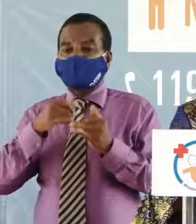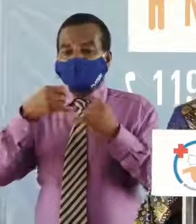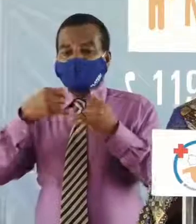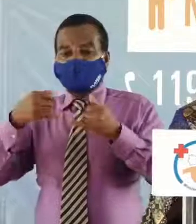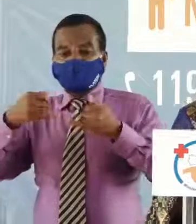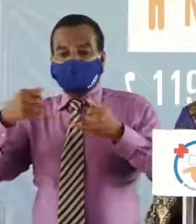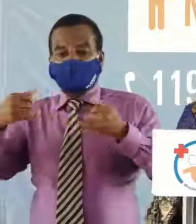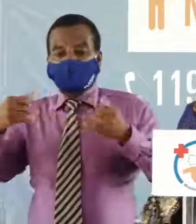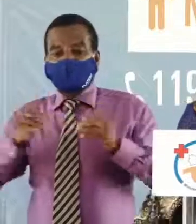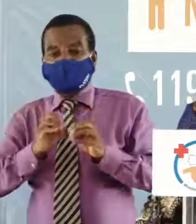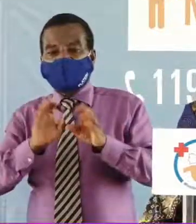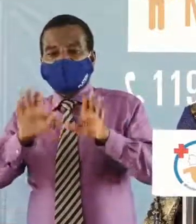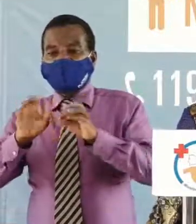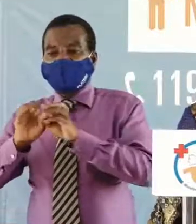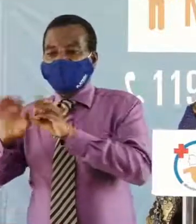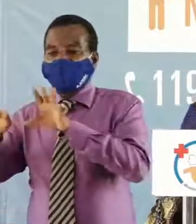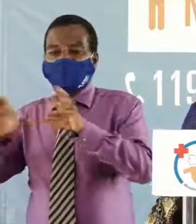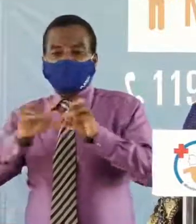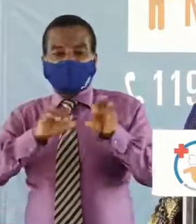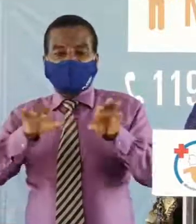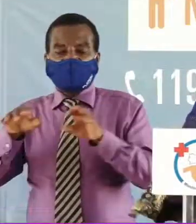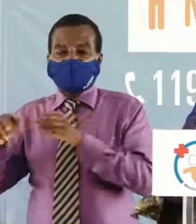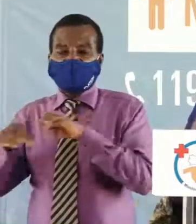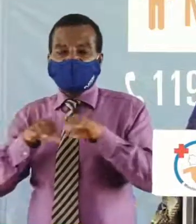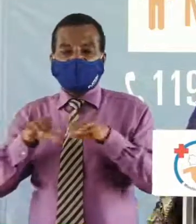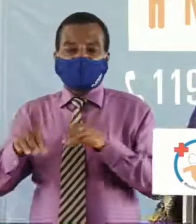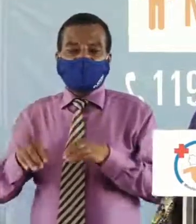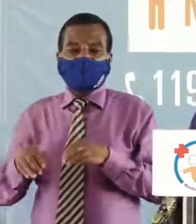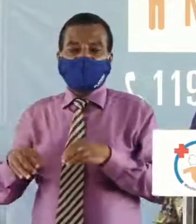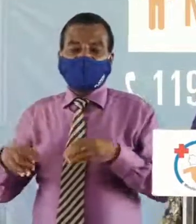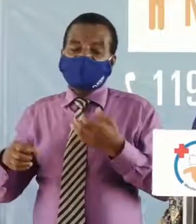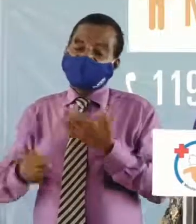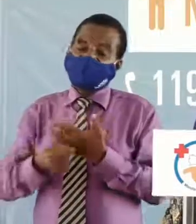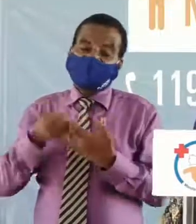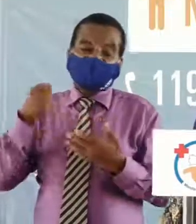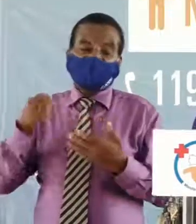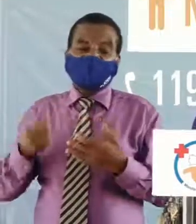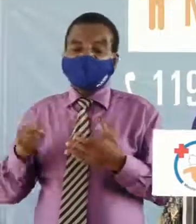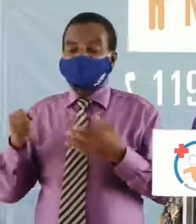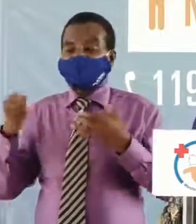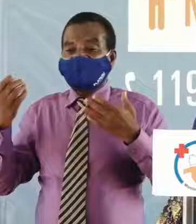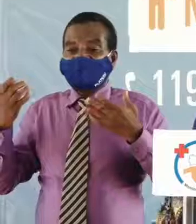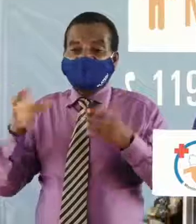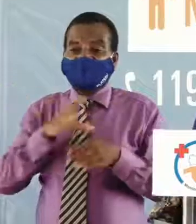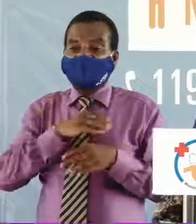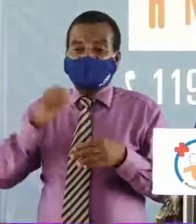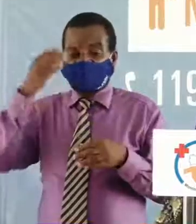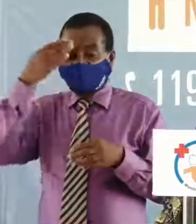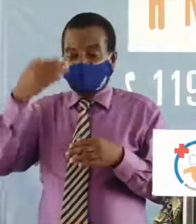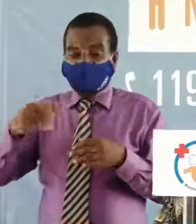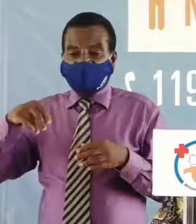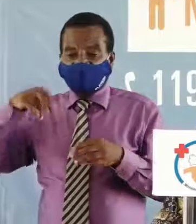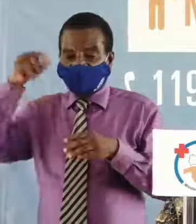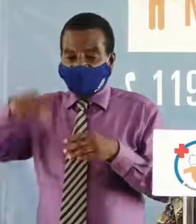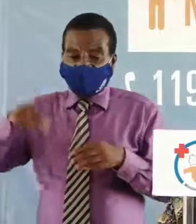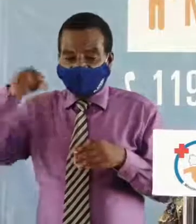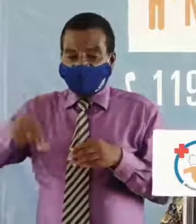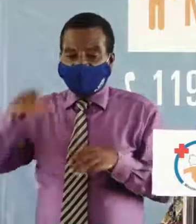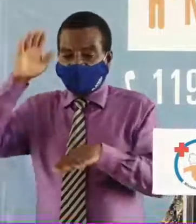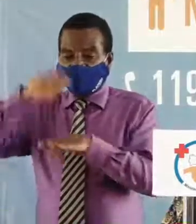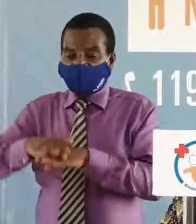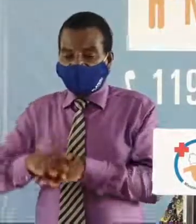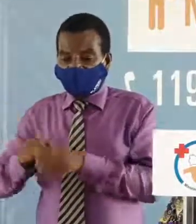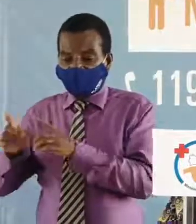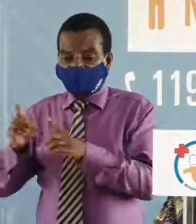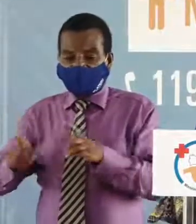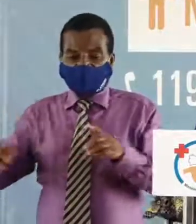se fait c'est tellement simple banal de se contaminer donc c'est pour ça qu'on insiste sur les mesures barrières parce qu'on